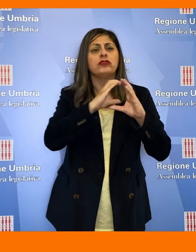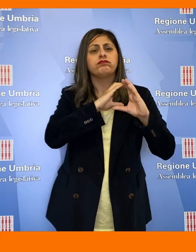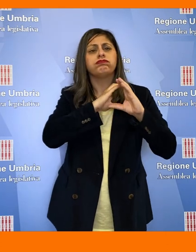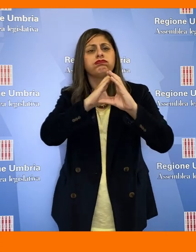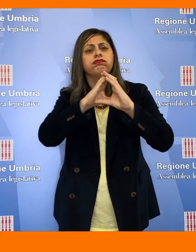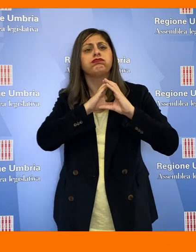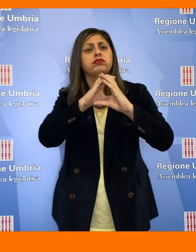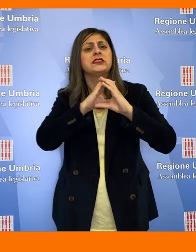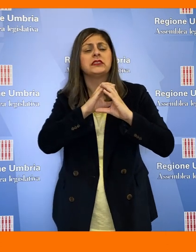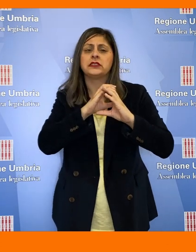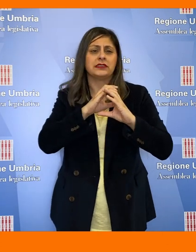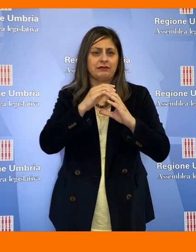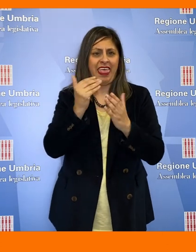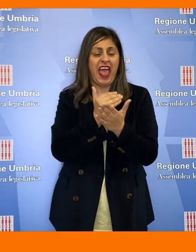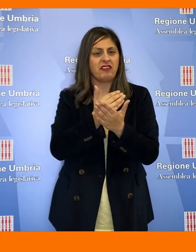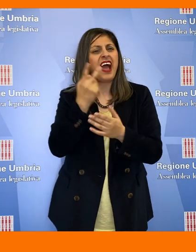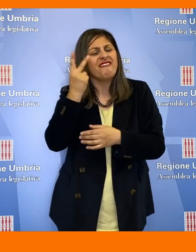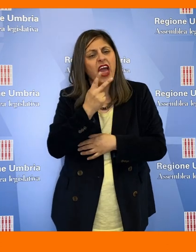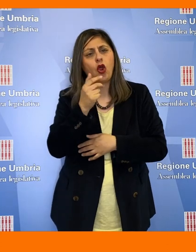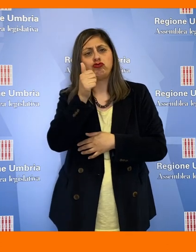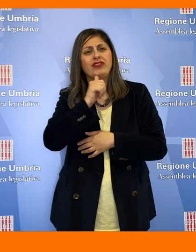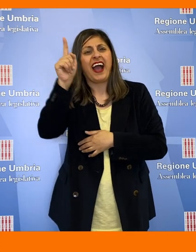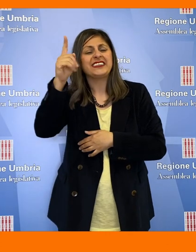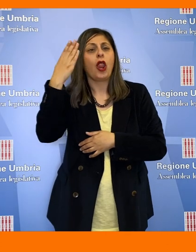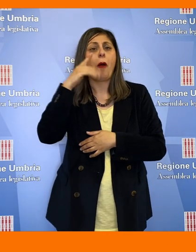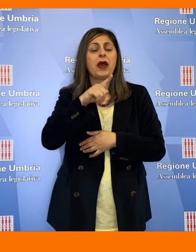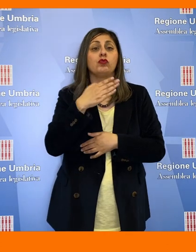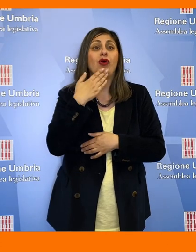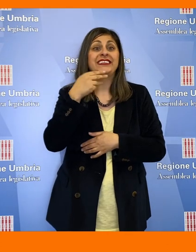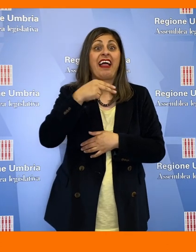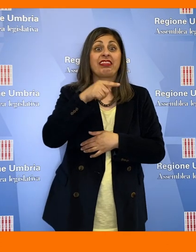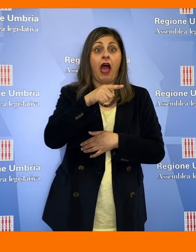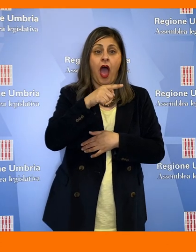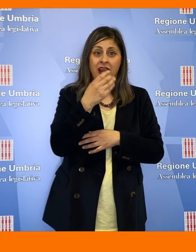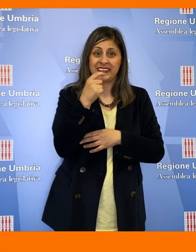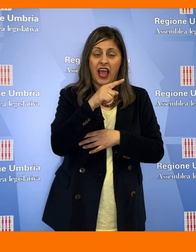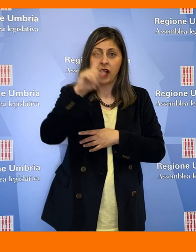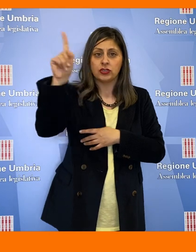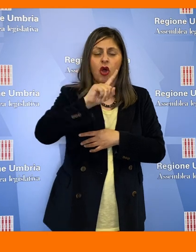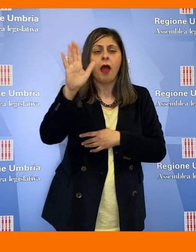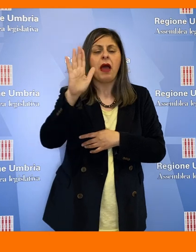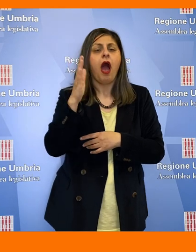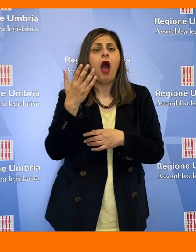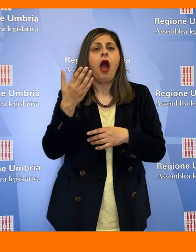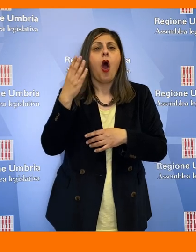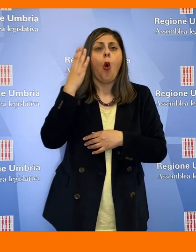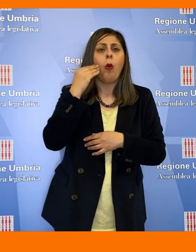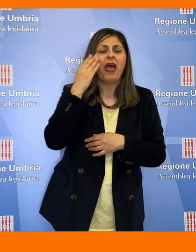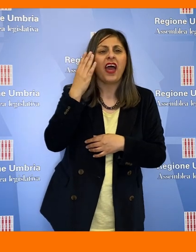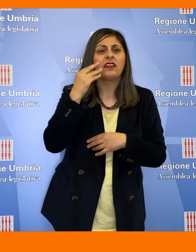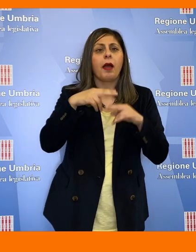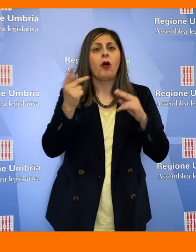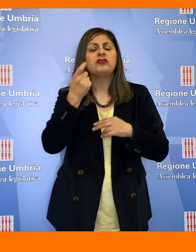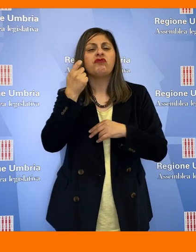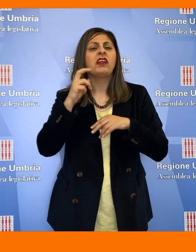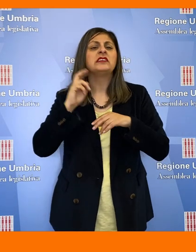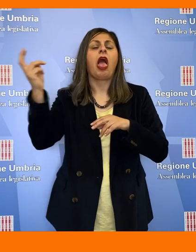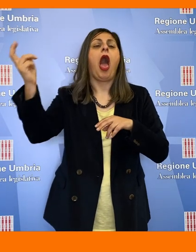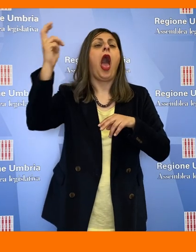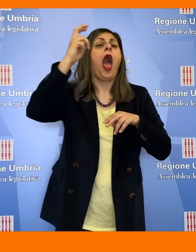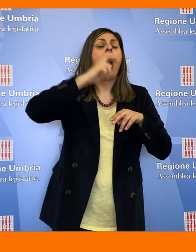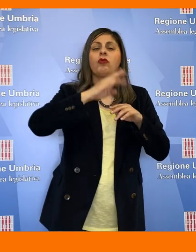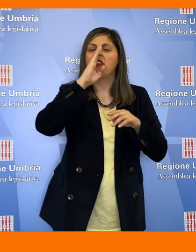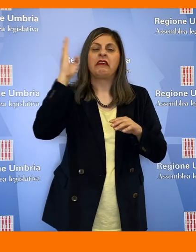su gomma che, pure collegando Città di Castello alla stazione di Perugia-Sant'Anna, bypassano i centri abitati di Umbertide di Ponte San